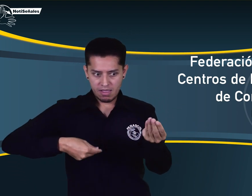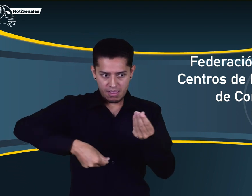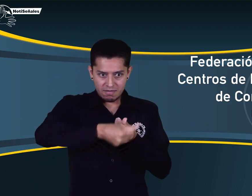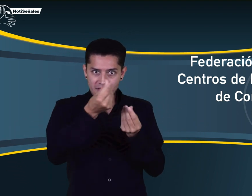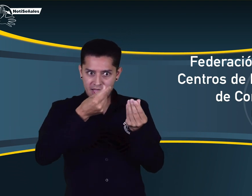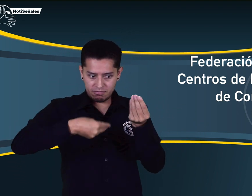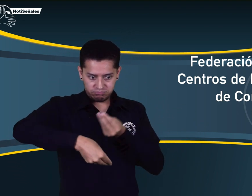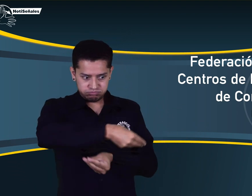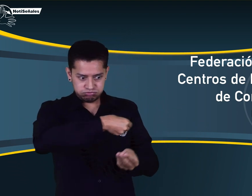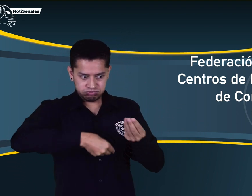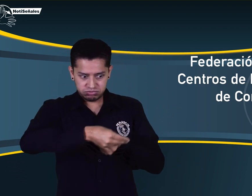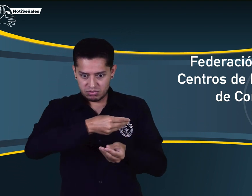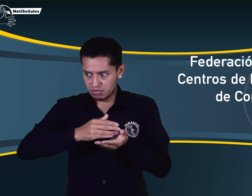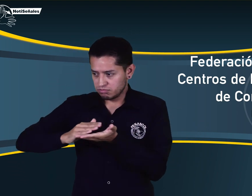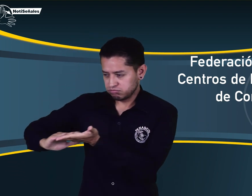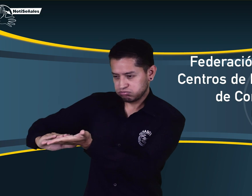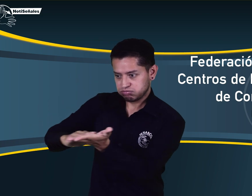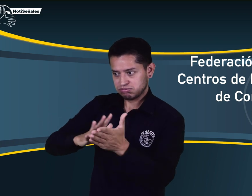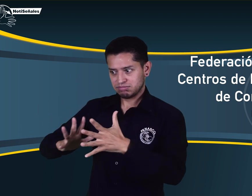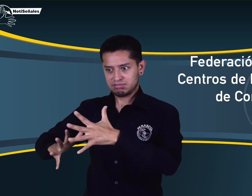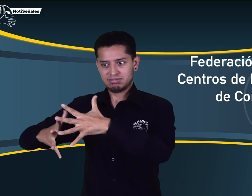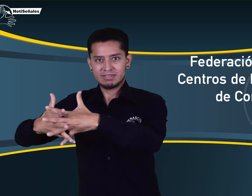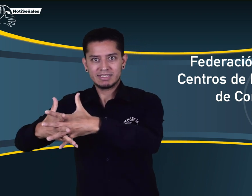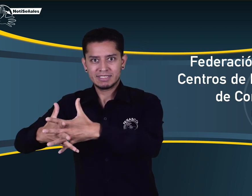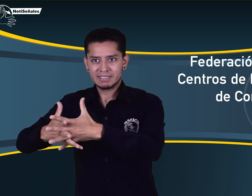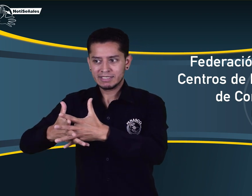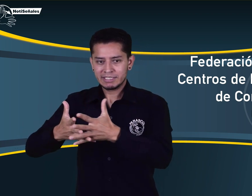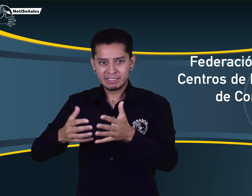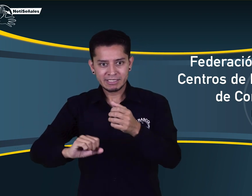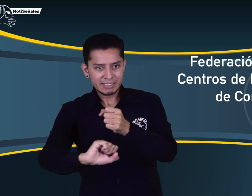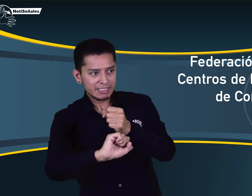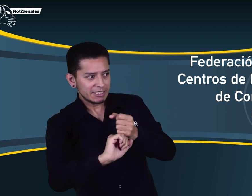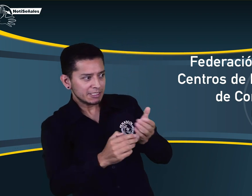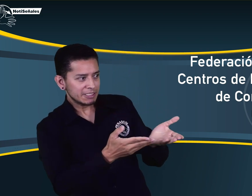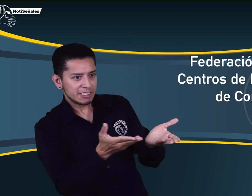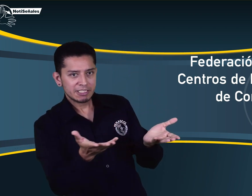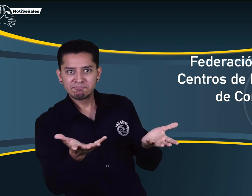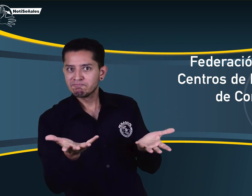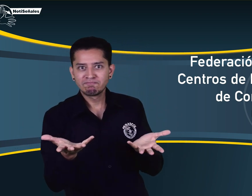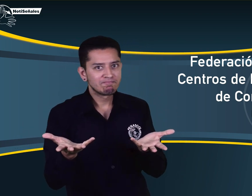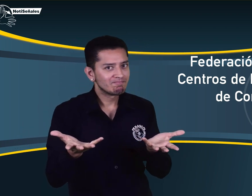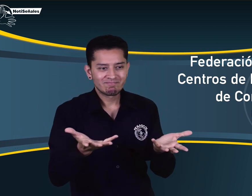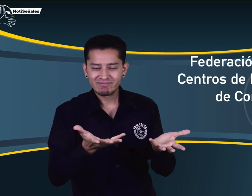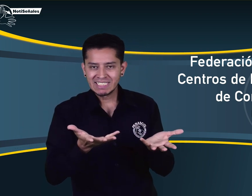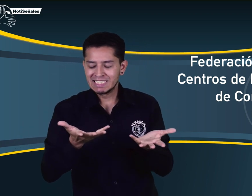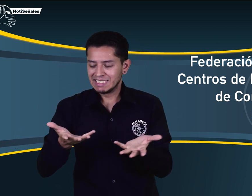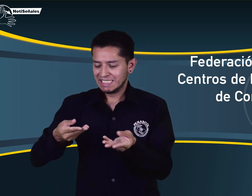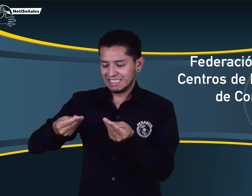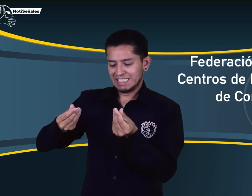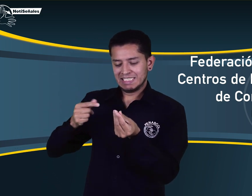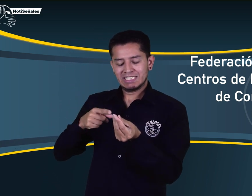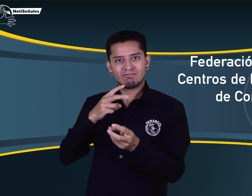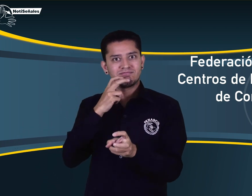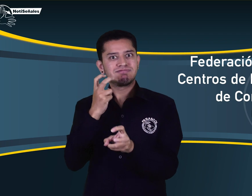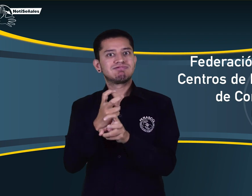por lo que pidió apoyo para que se gestione y se logren esos ajustes, pues no se cuenta con el recurso económico.